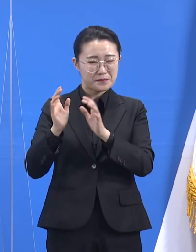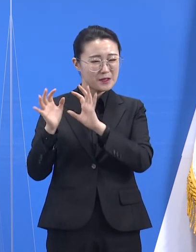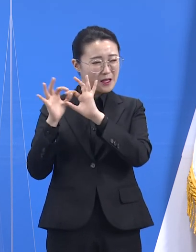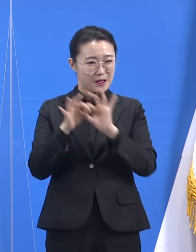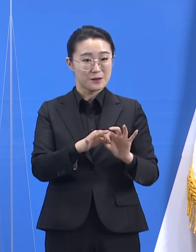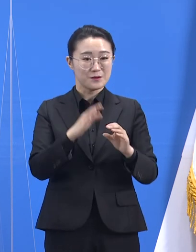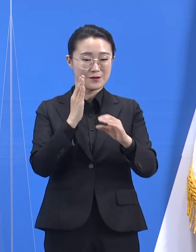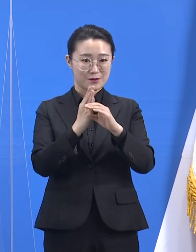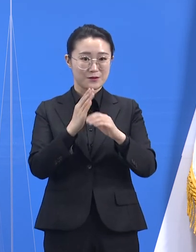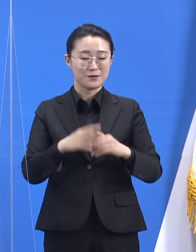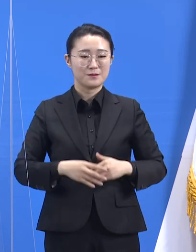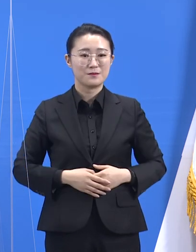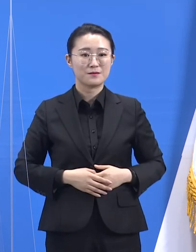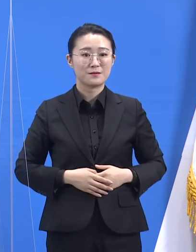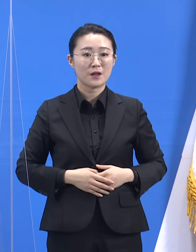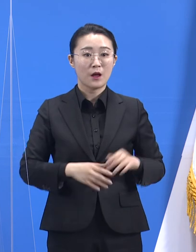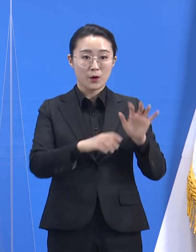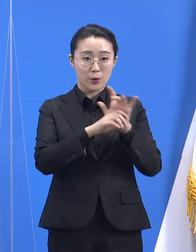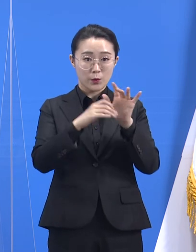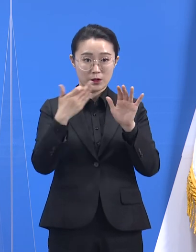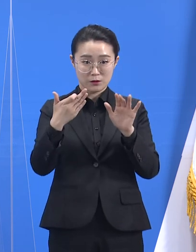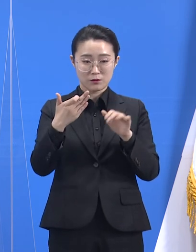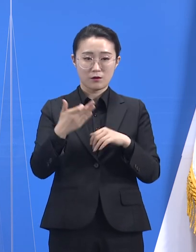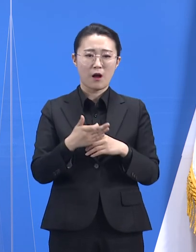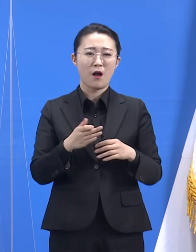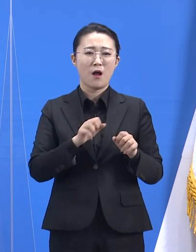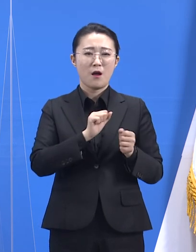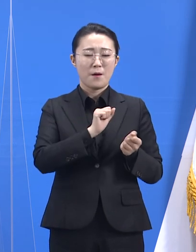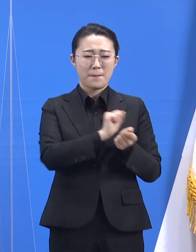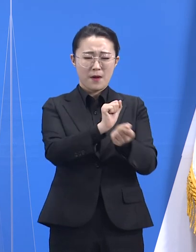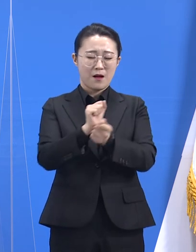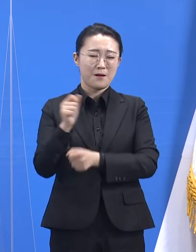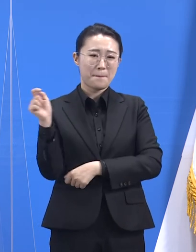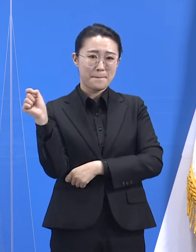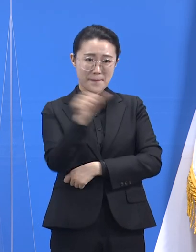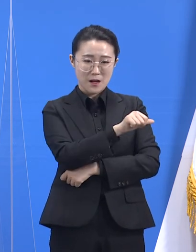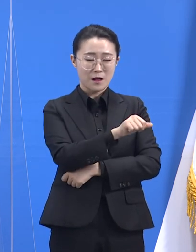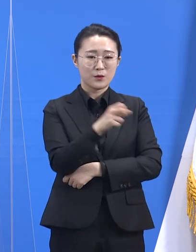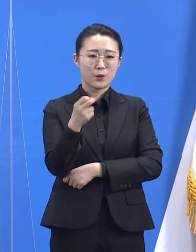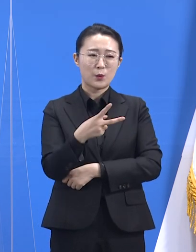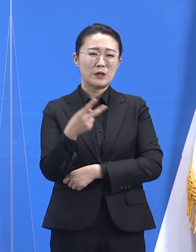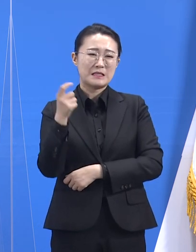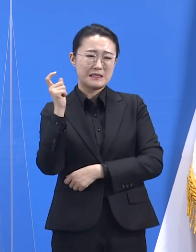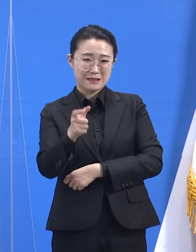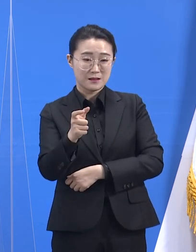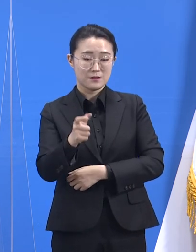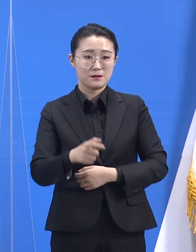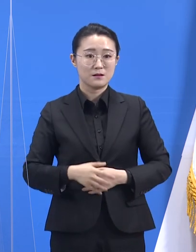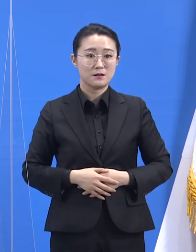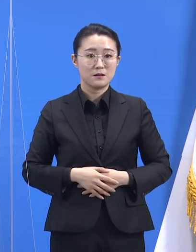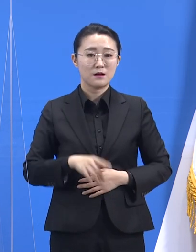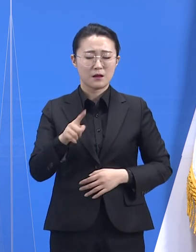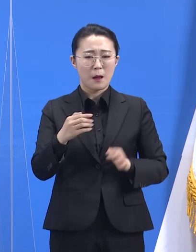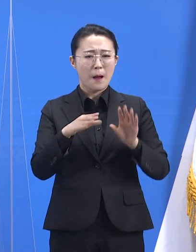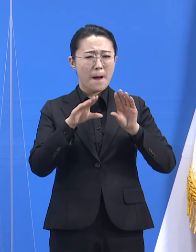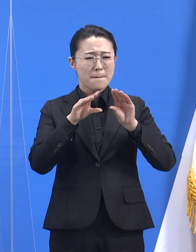코로나19 바이러스는 빠르고 강합니다. 합리적인 유행 대응 전략은 통제가 아니라 조절입니다.